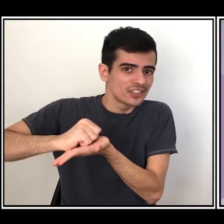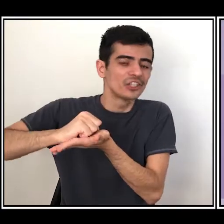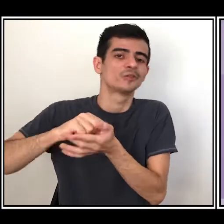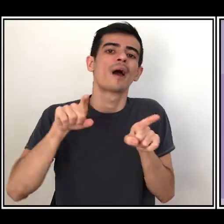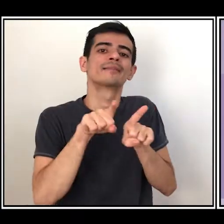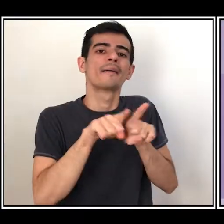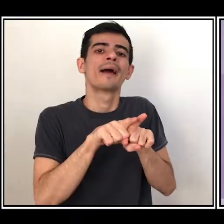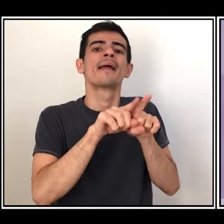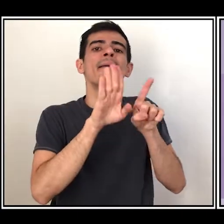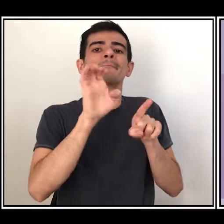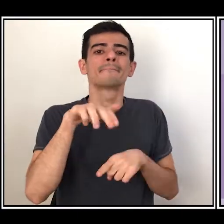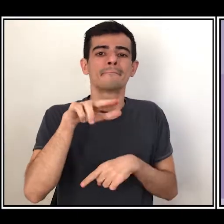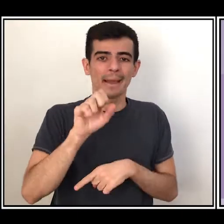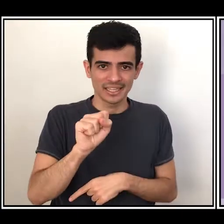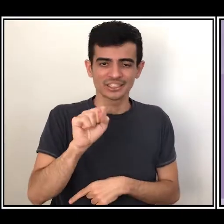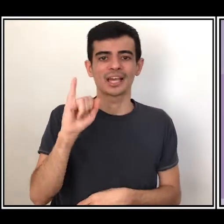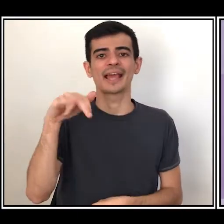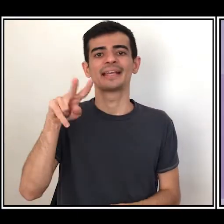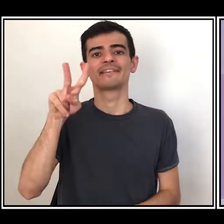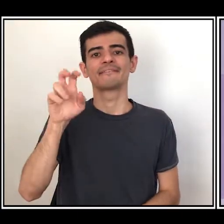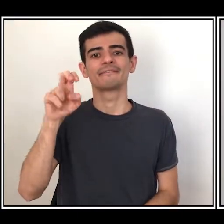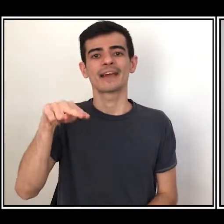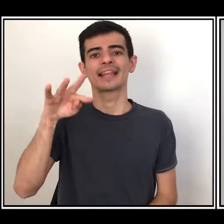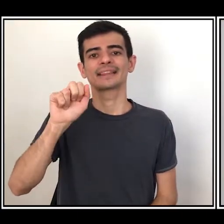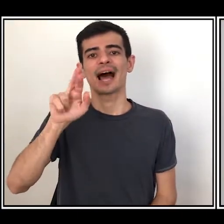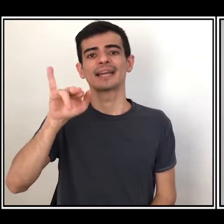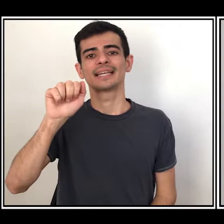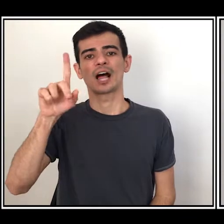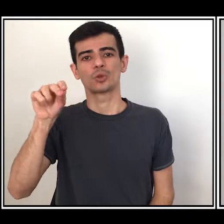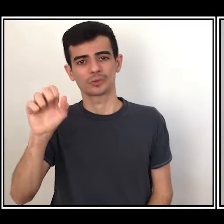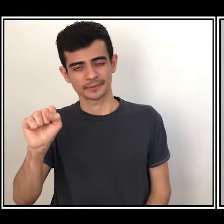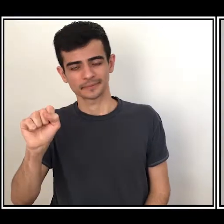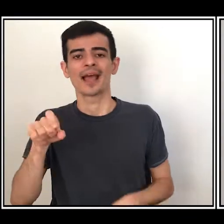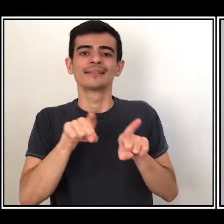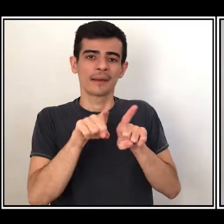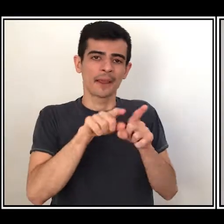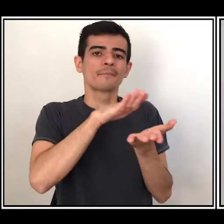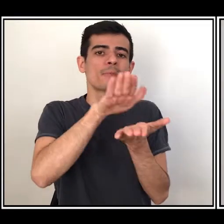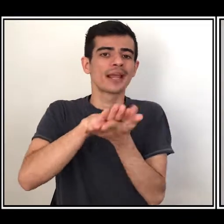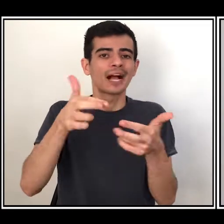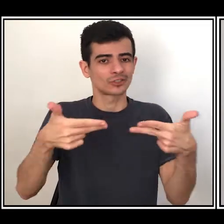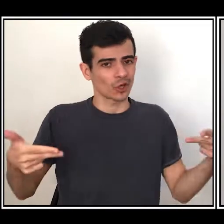e indicações de publicações. Espero que vocês tenham gostado. Um beijo!